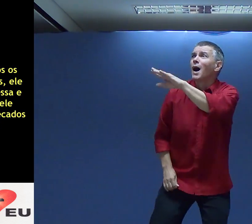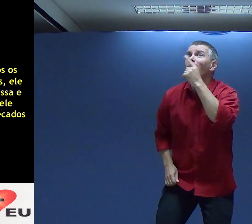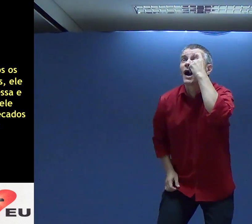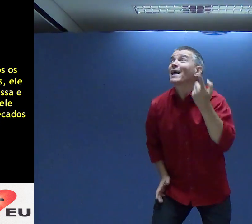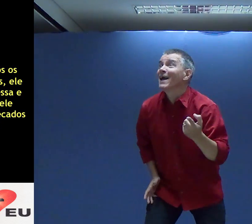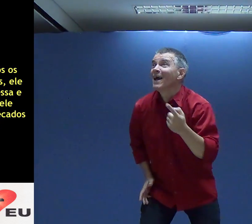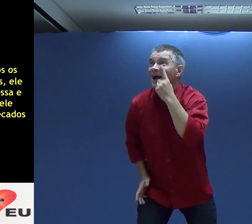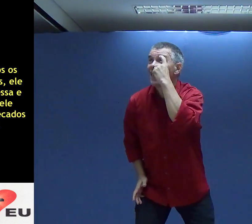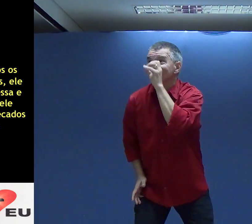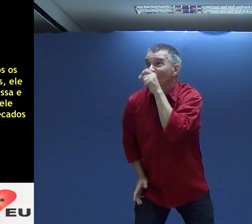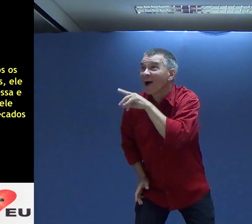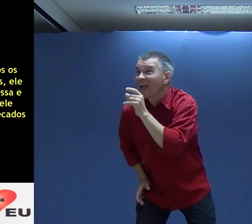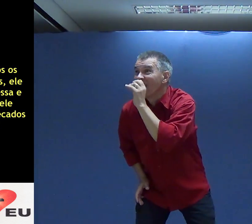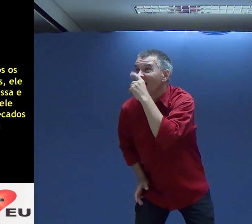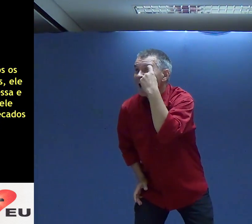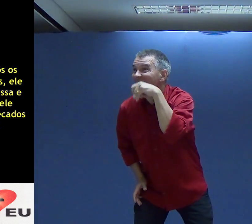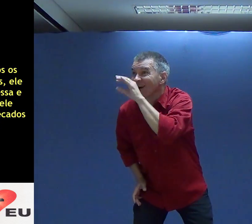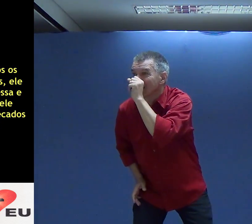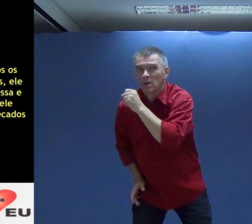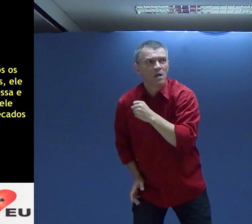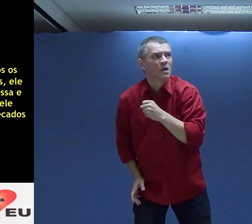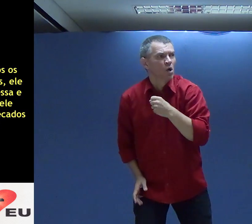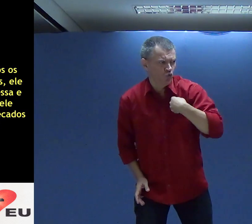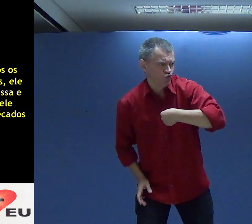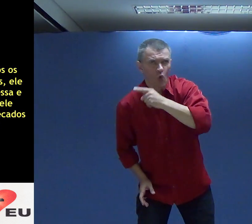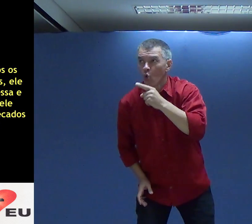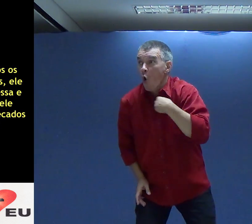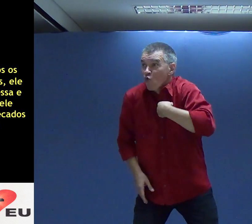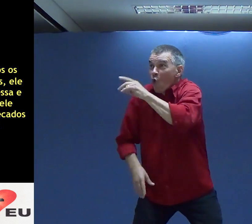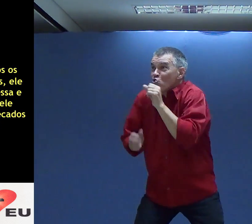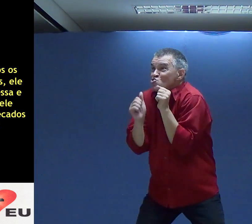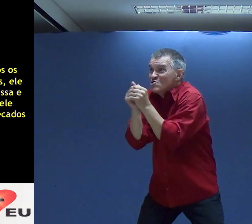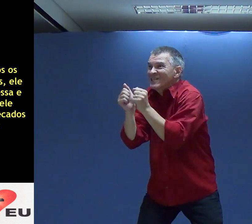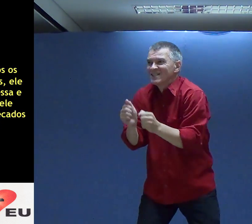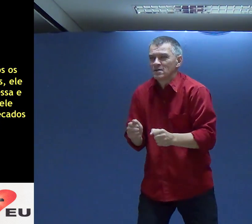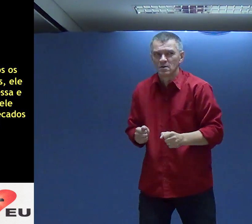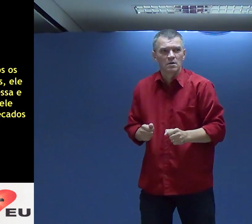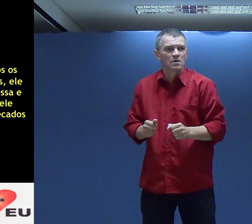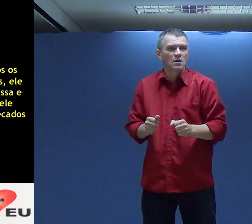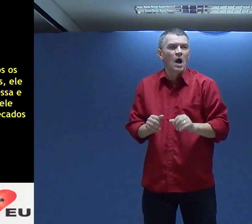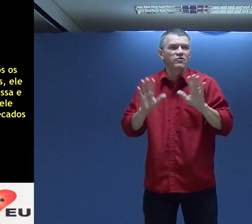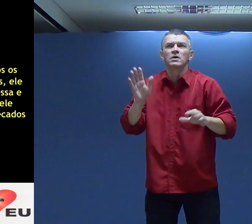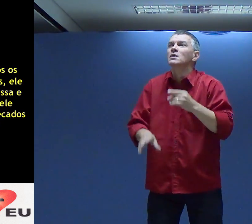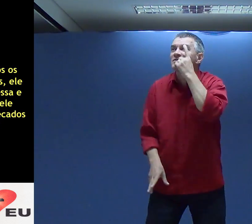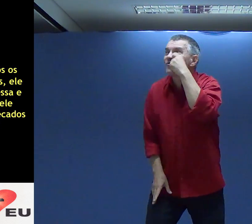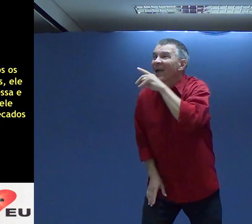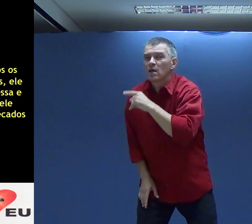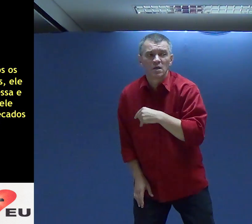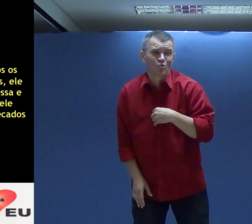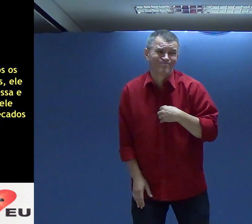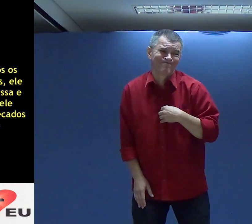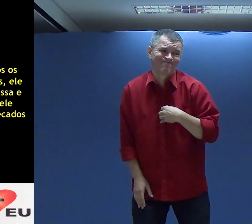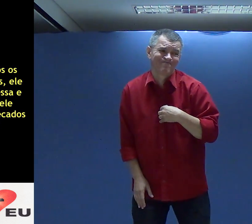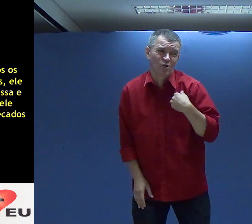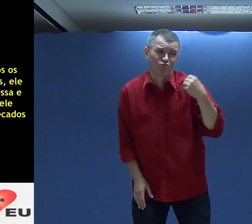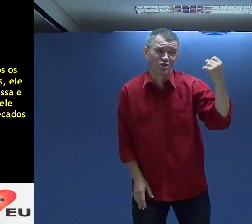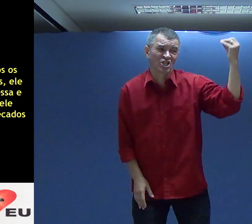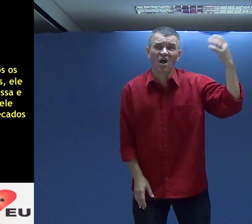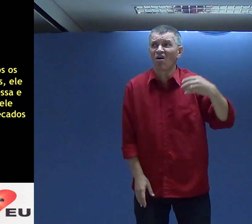Tem É Vai Ele Vai Pegar Eu Vou Eu Entrou Com Você Vai Não